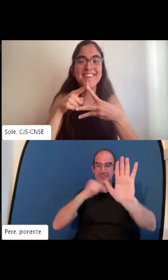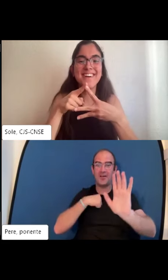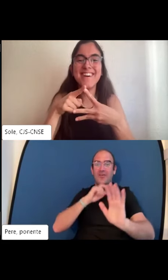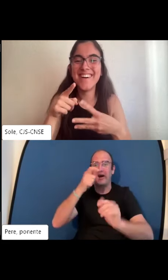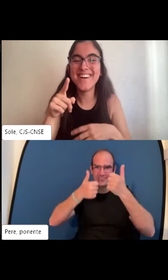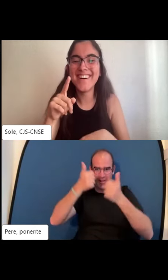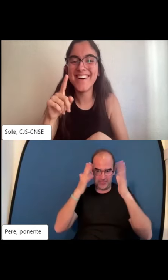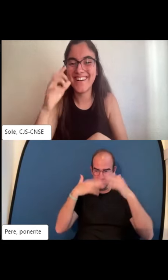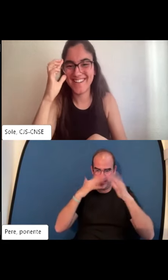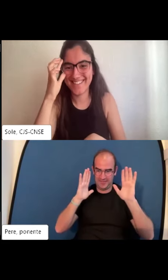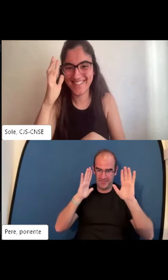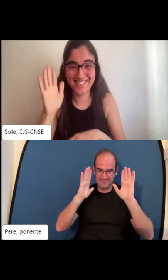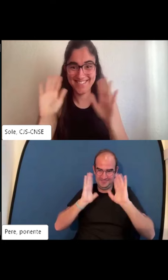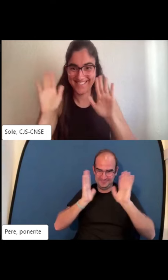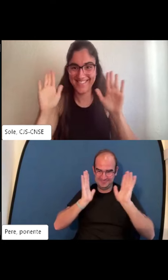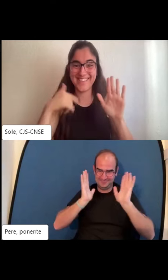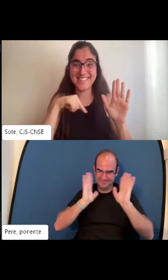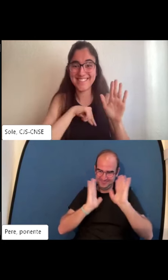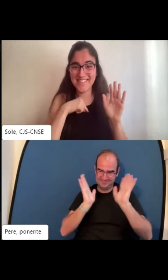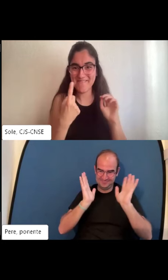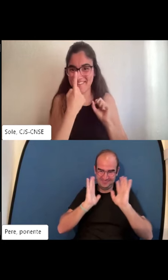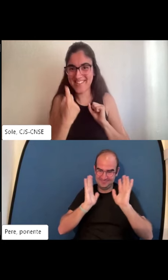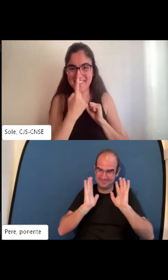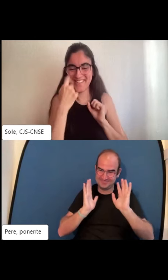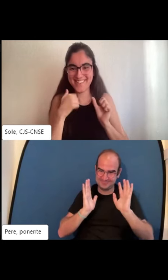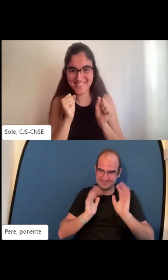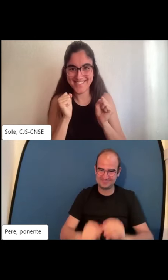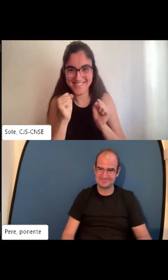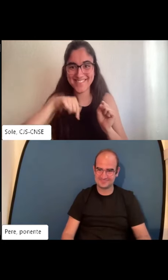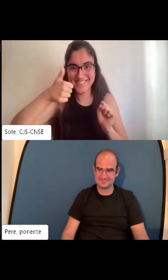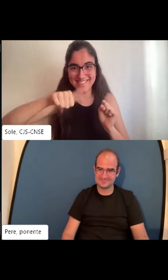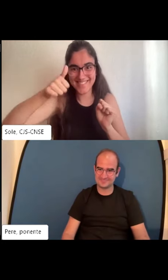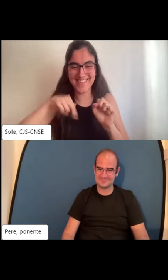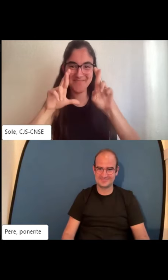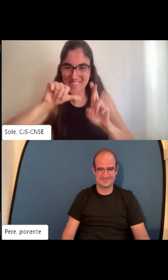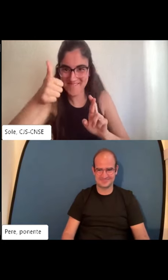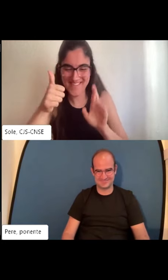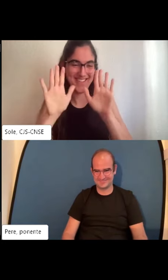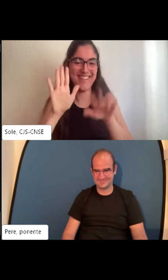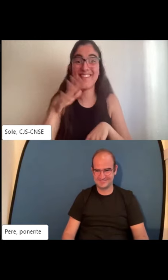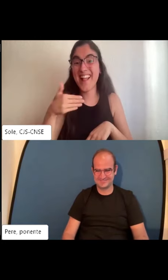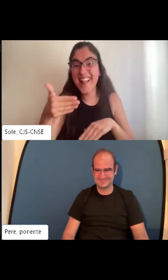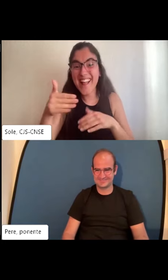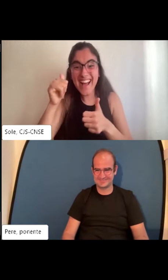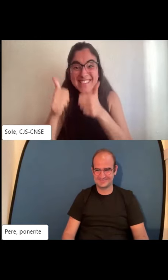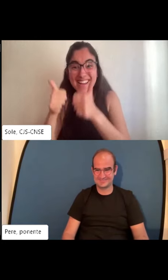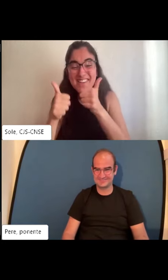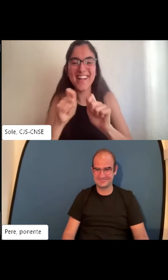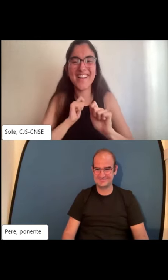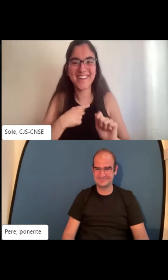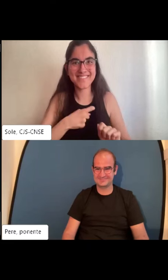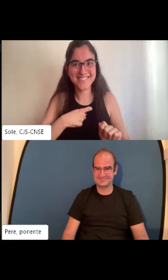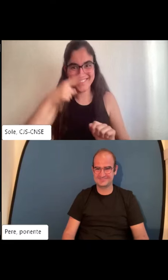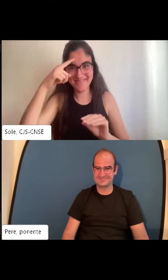examen, ¿eh? No, es ningún examen, te aviso para nada. Es un examen. No, que es que como me estás realizando varias